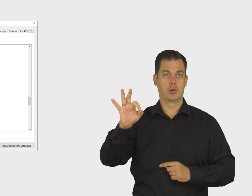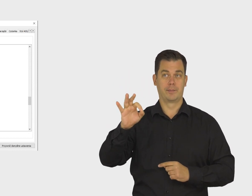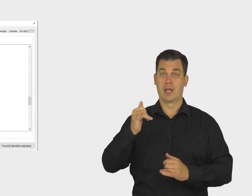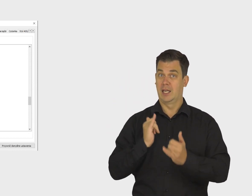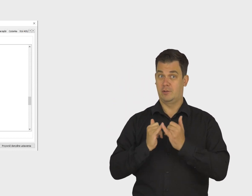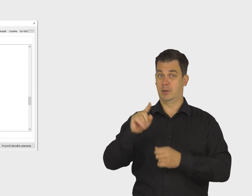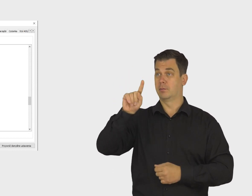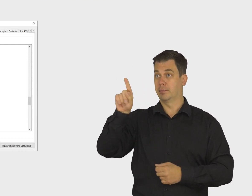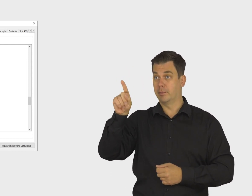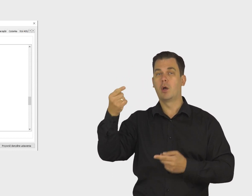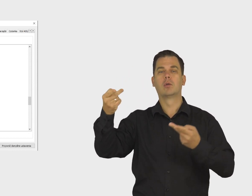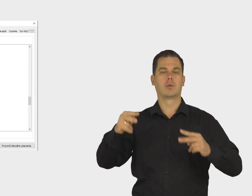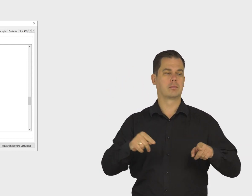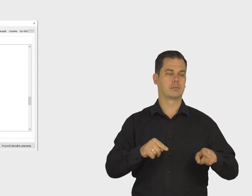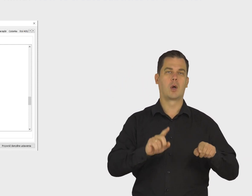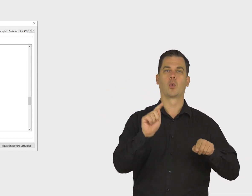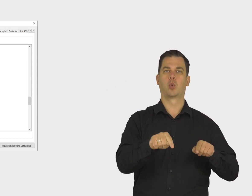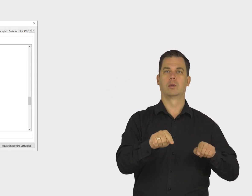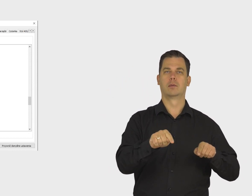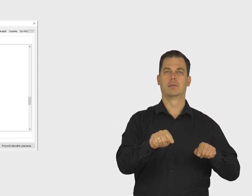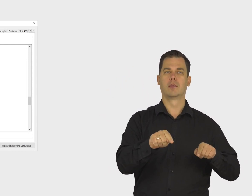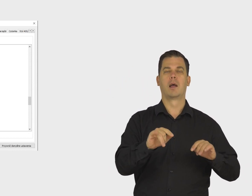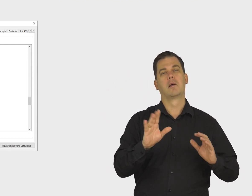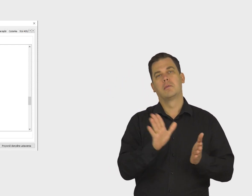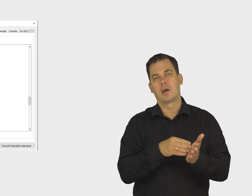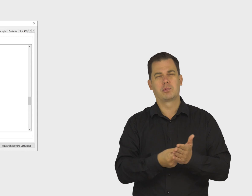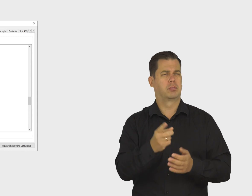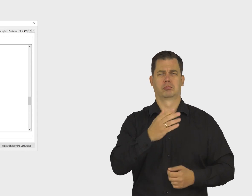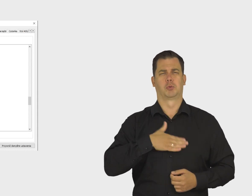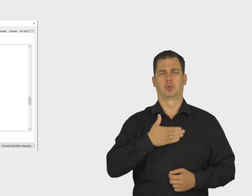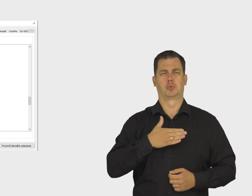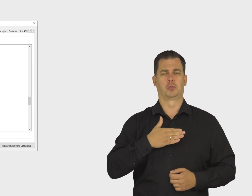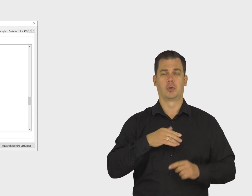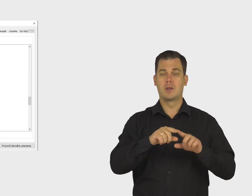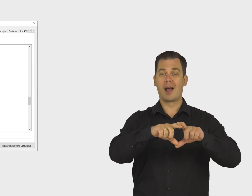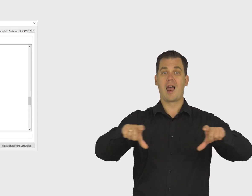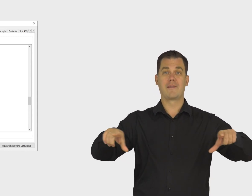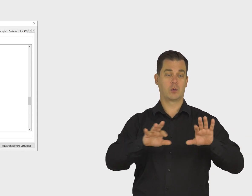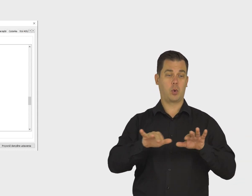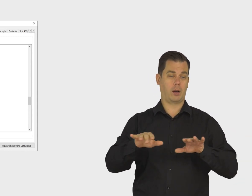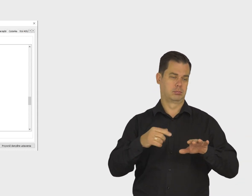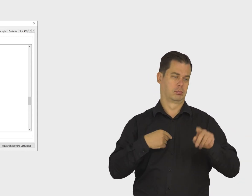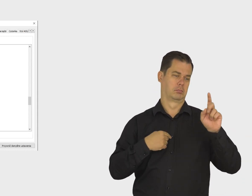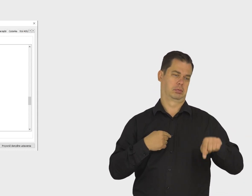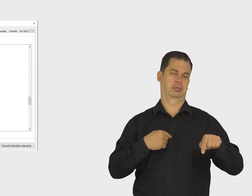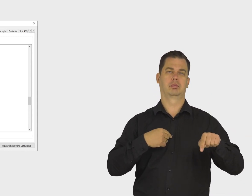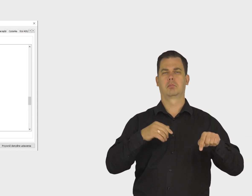pole, na dole przypisz do niego klawisz skrótu. Może to być dowolny klawisz z pola wyboru, które się pokaże.